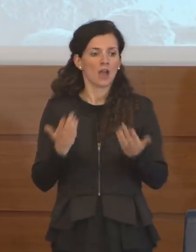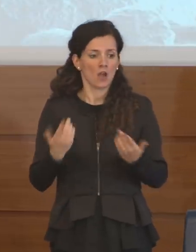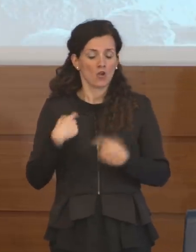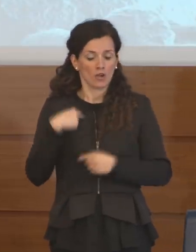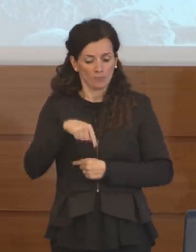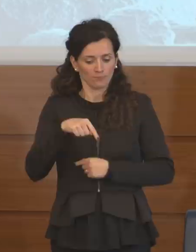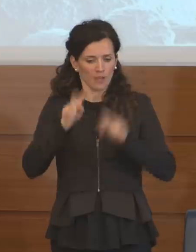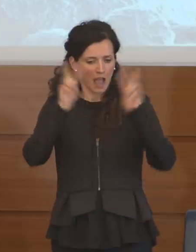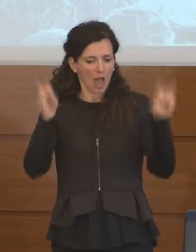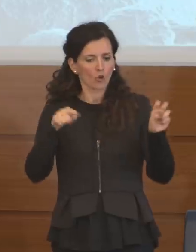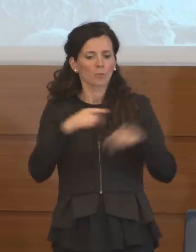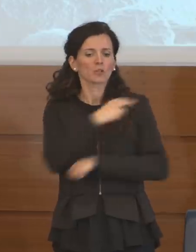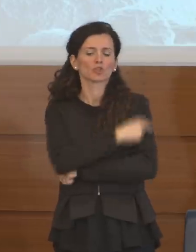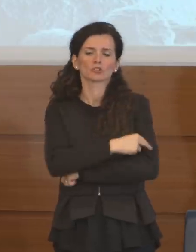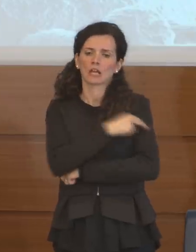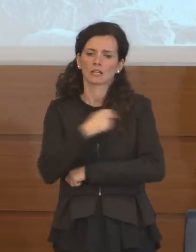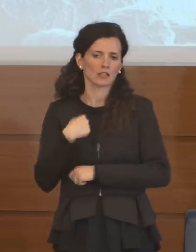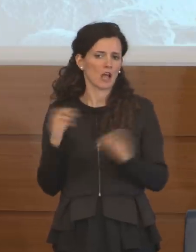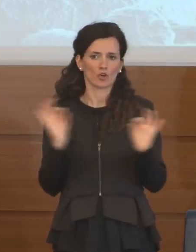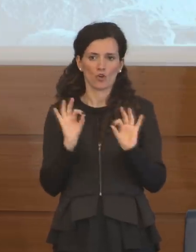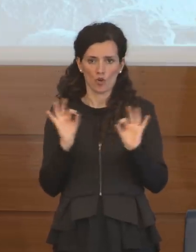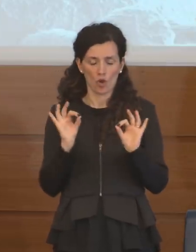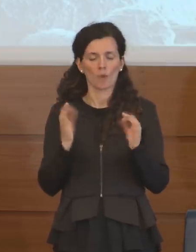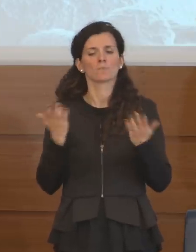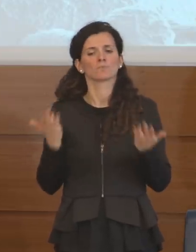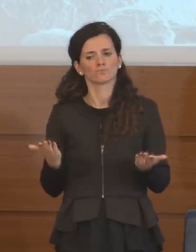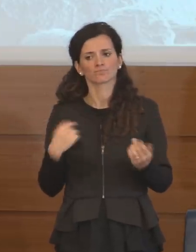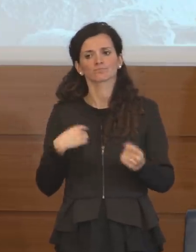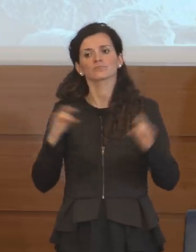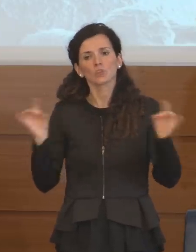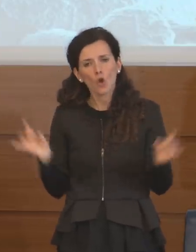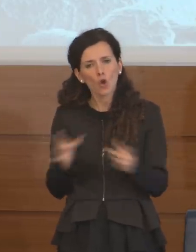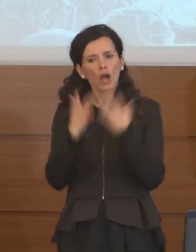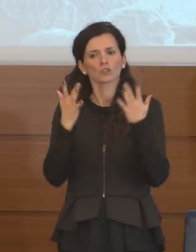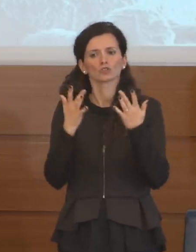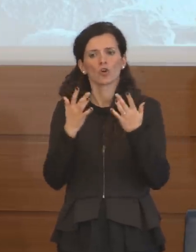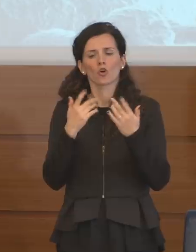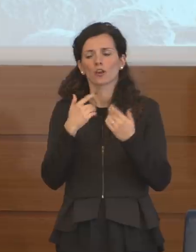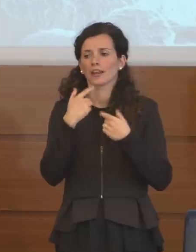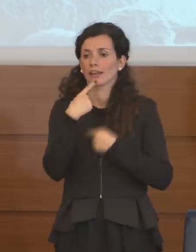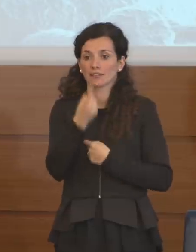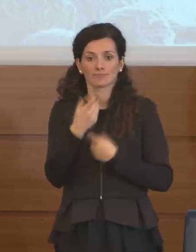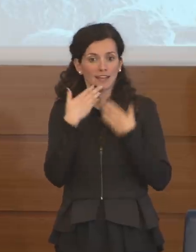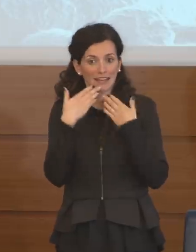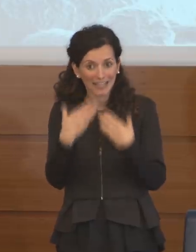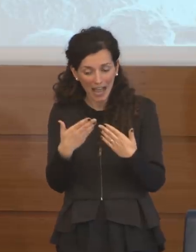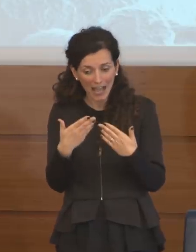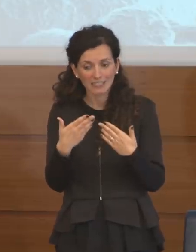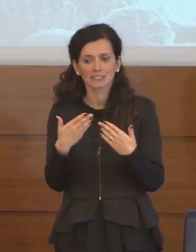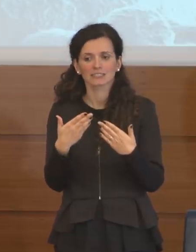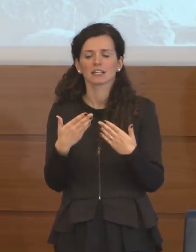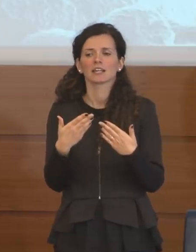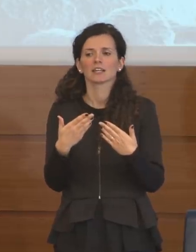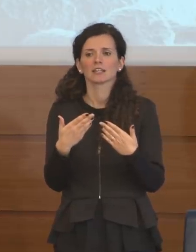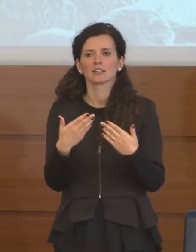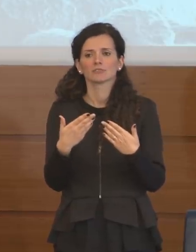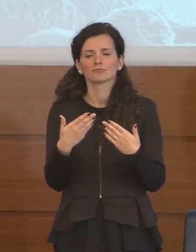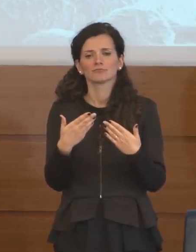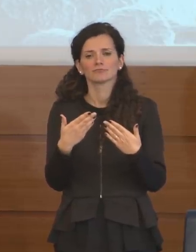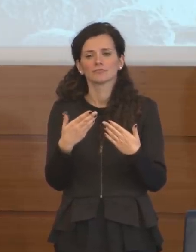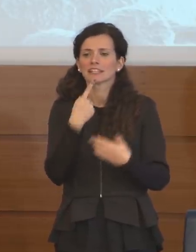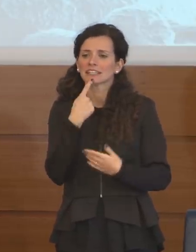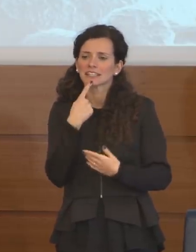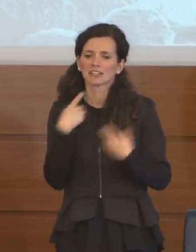parte sanitaria e anzi colgo l'occasione oltre che per ringraziare diciamo quelli che usualmente